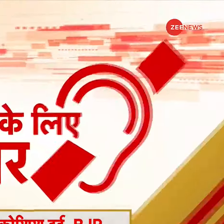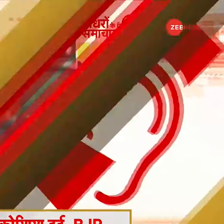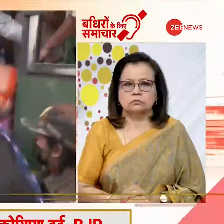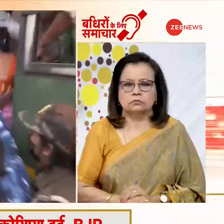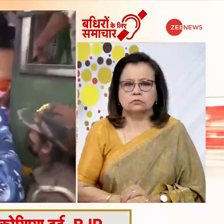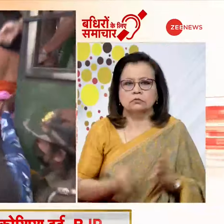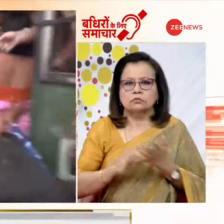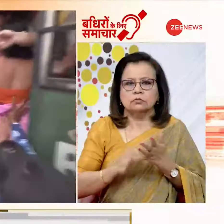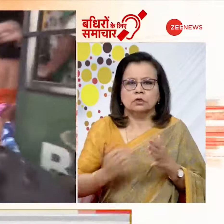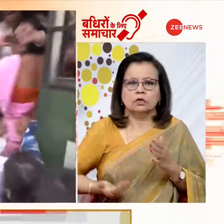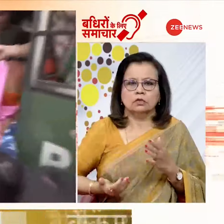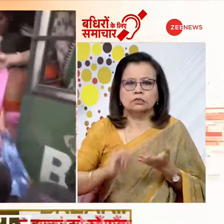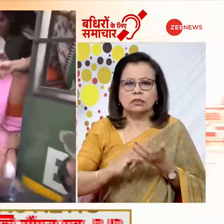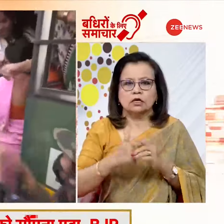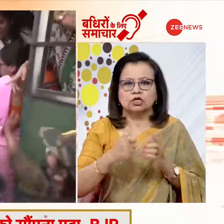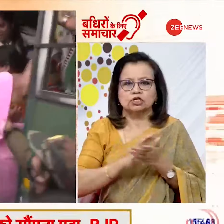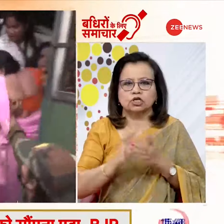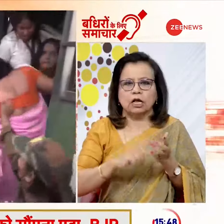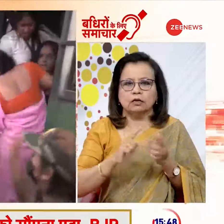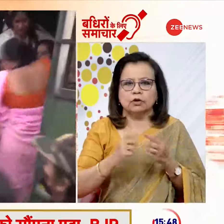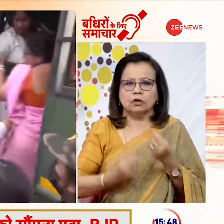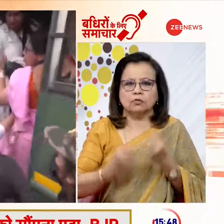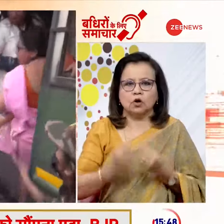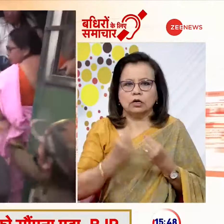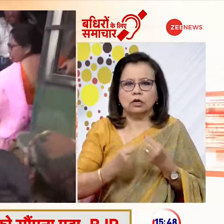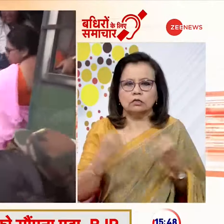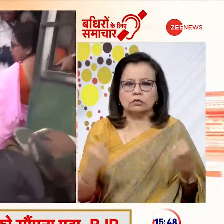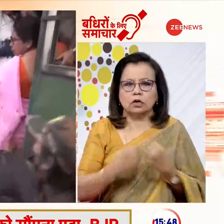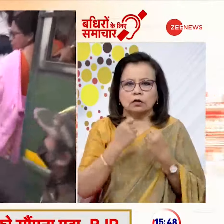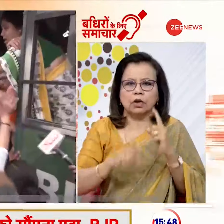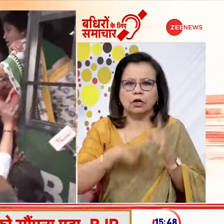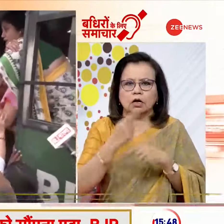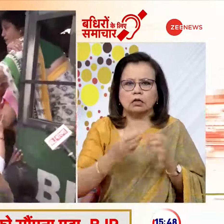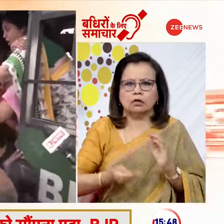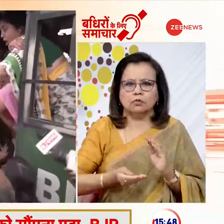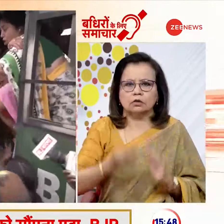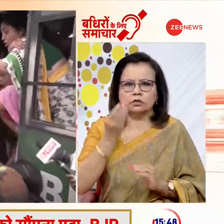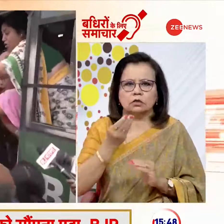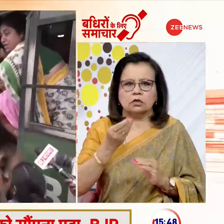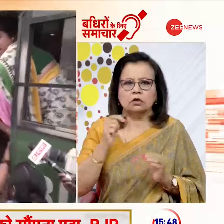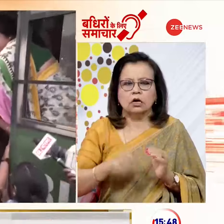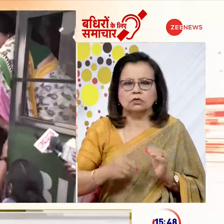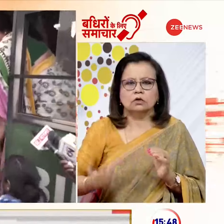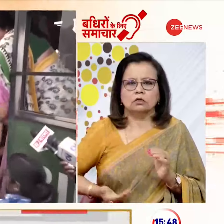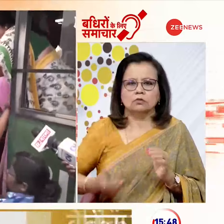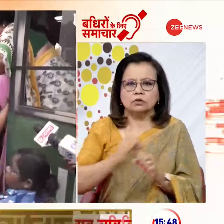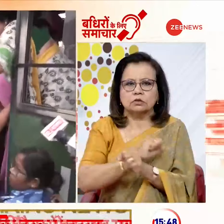पश्चिम मंगाल में सुंदेश खाली पर सियासी संग्राम लगातार बढ़ता जा रहा है आज कुलकाता पुलिस ने